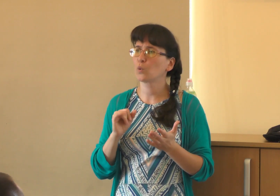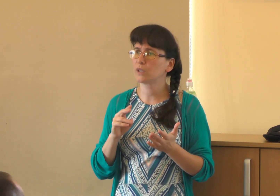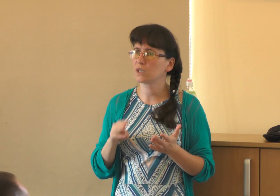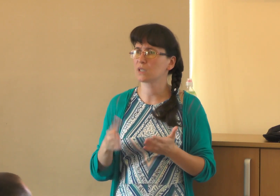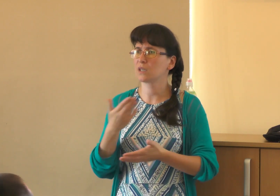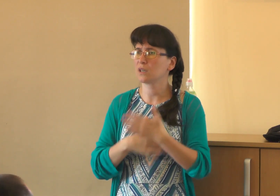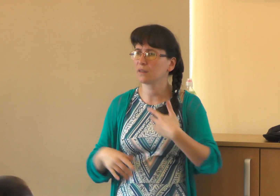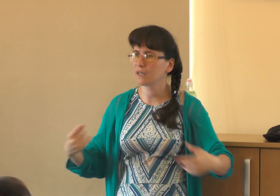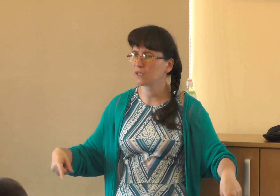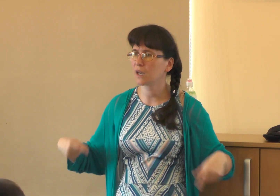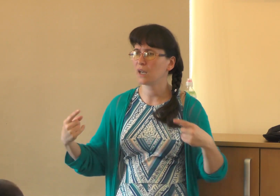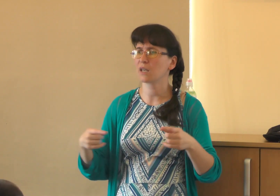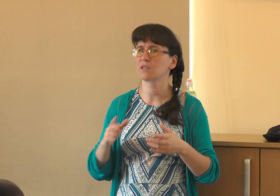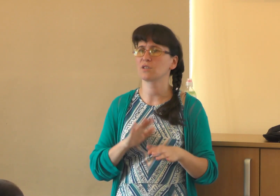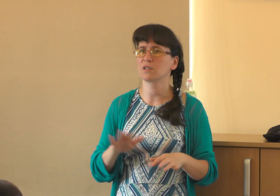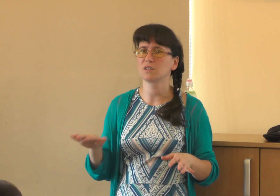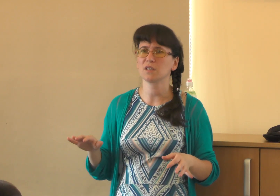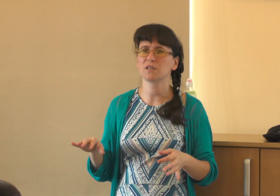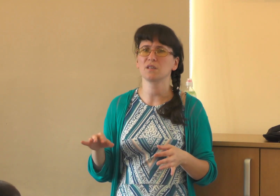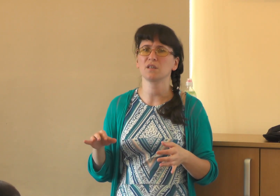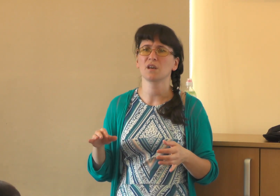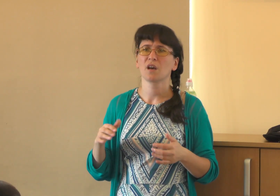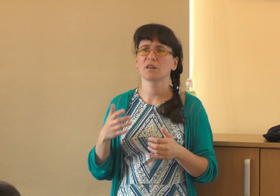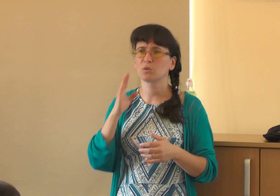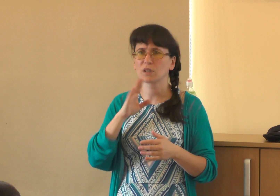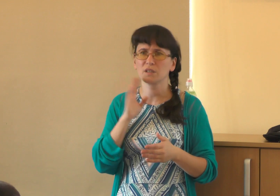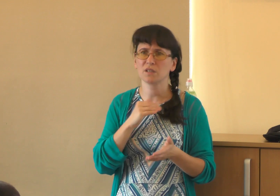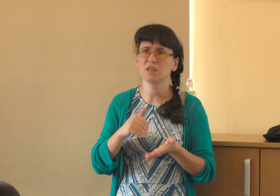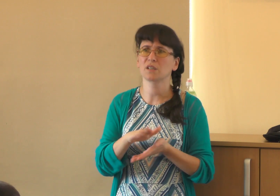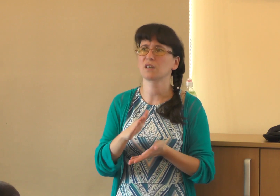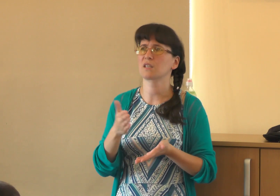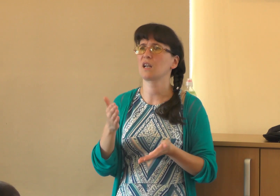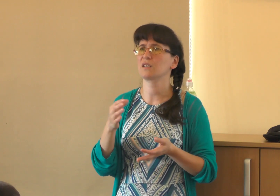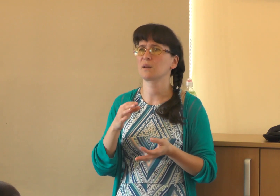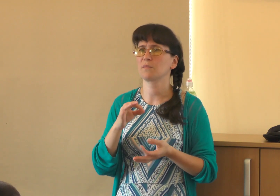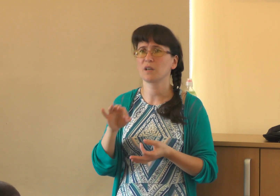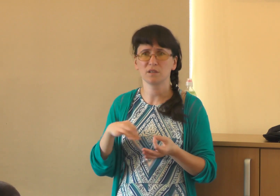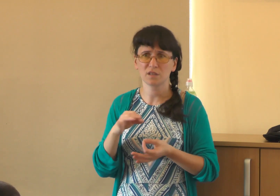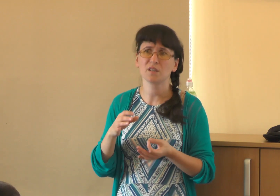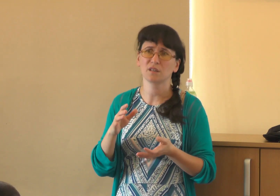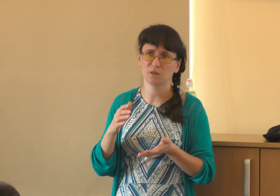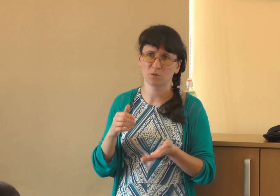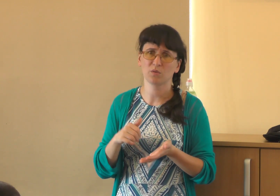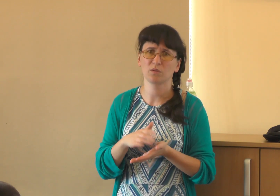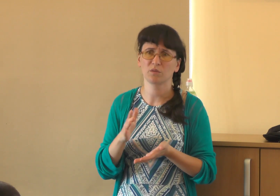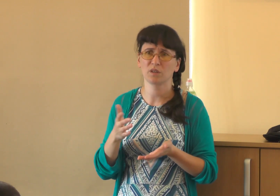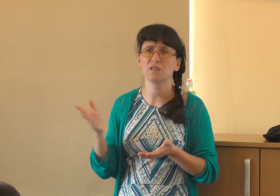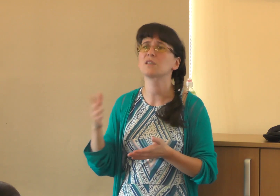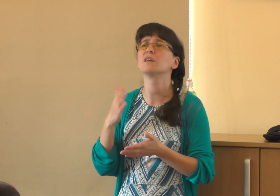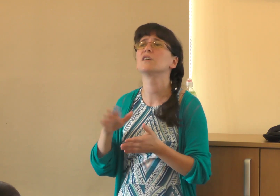аутисты, инвалиды-колясочники, дети, у которых родители отказались, там, они не сироты, но родители